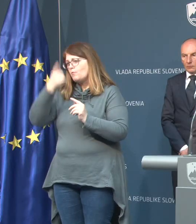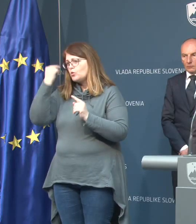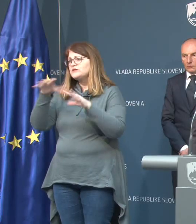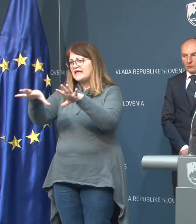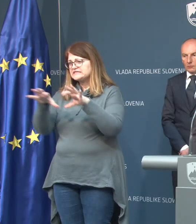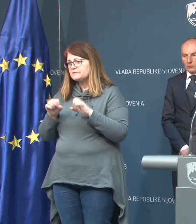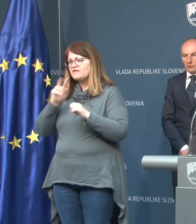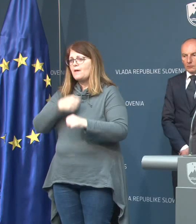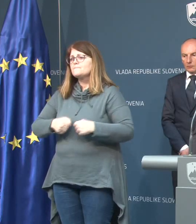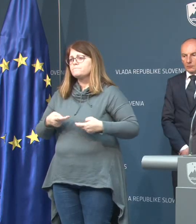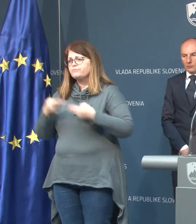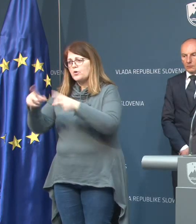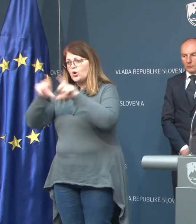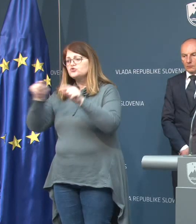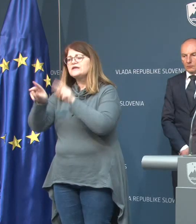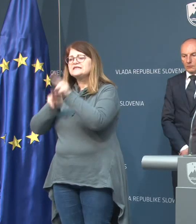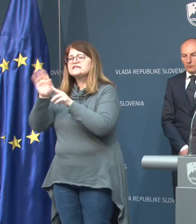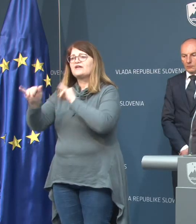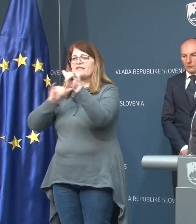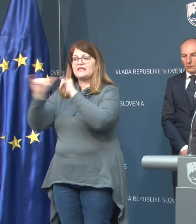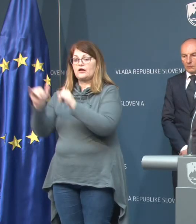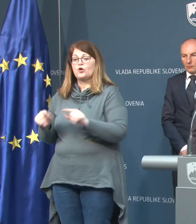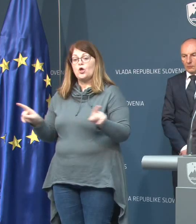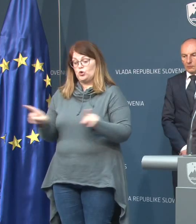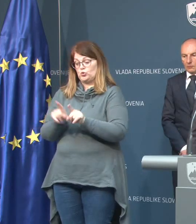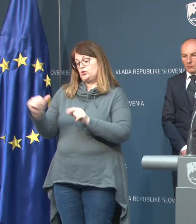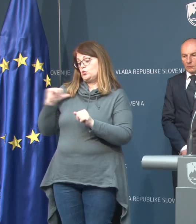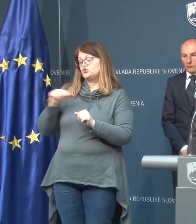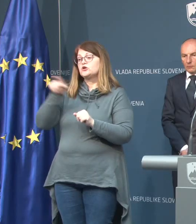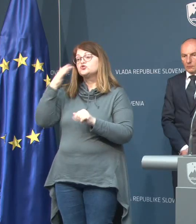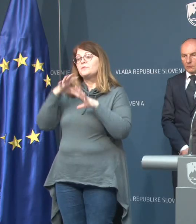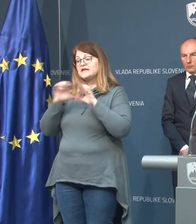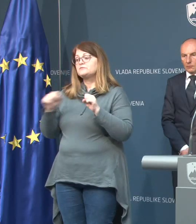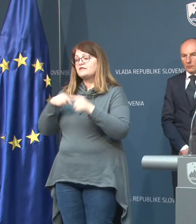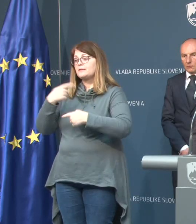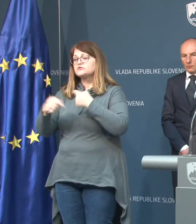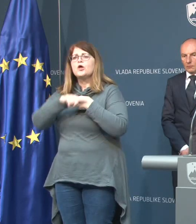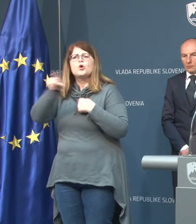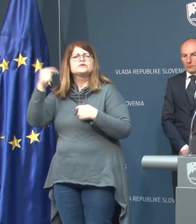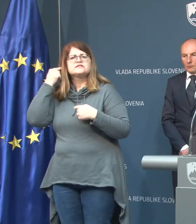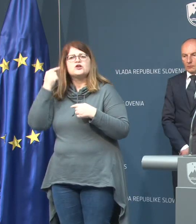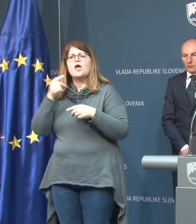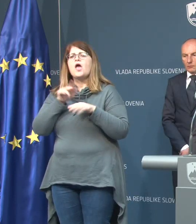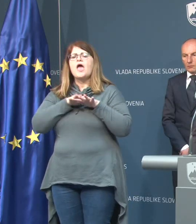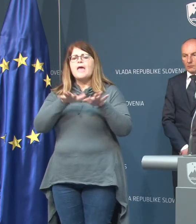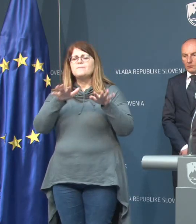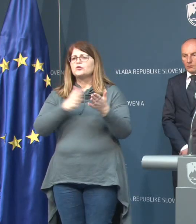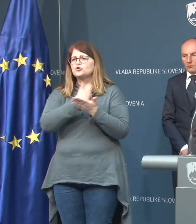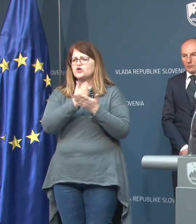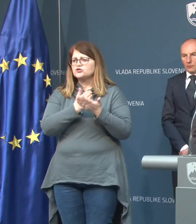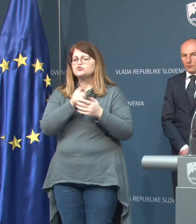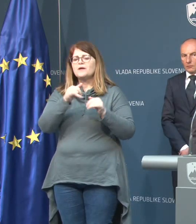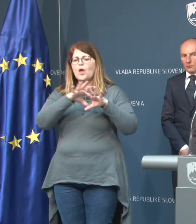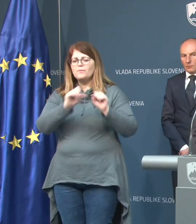sprejemali v bolnišnico in jih zdravili na terenu. Tako da tudi včeraj so bili speljani ti postopki, ko ste slišali, epidemiološka služba opravlja